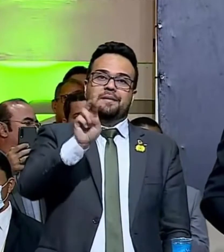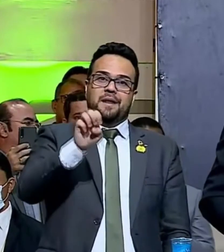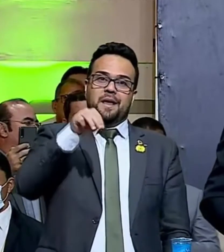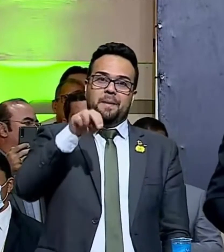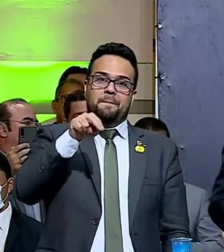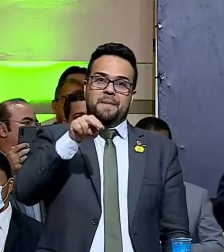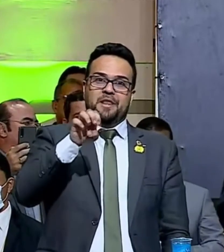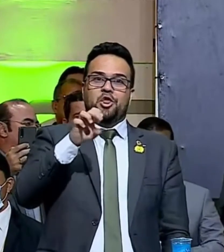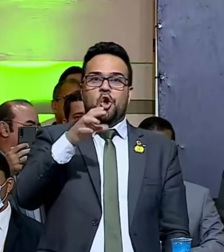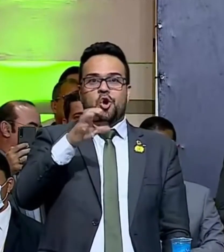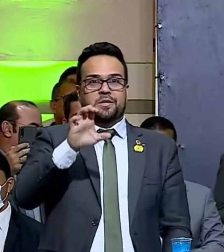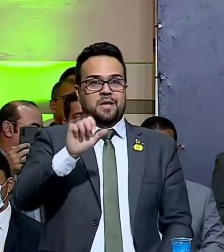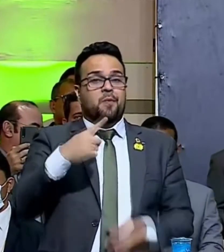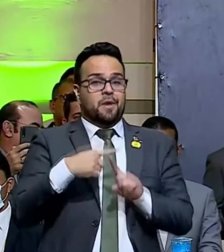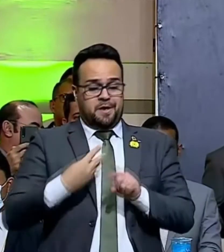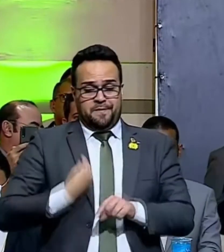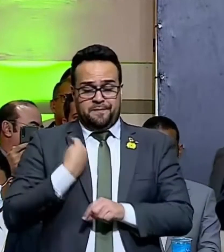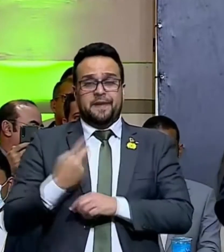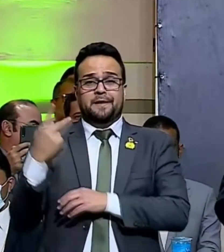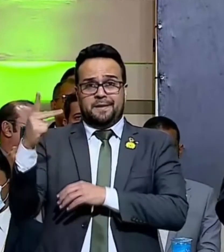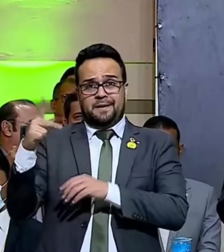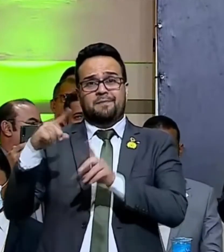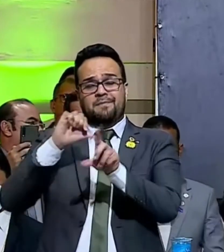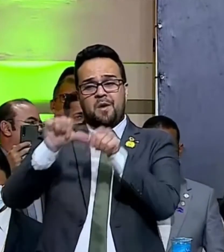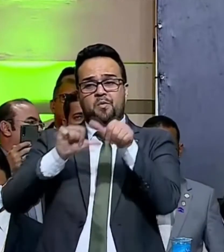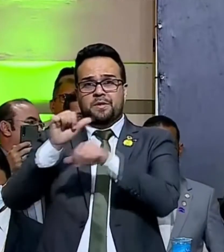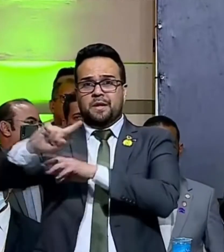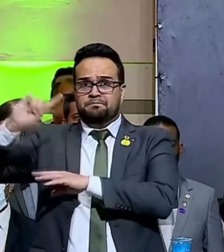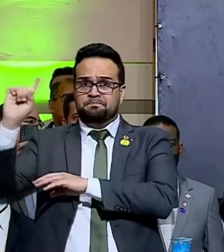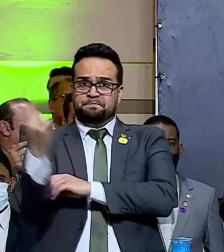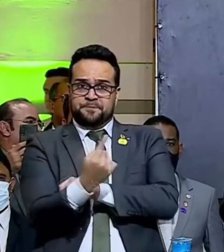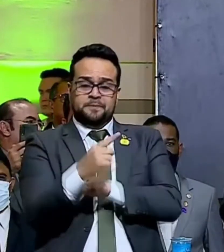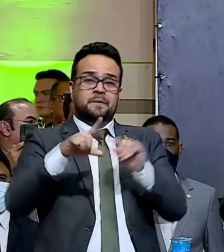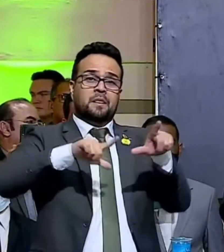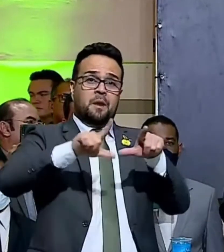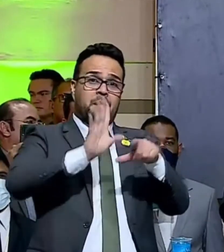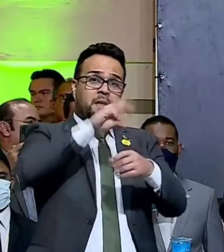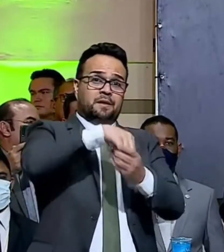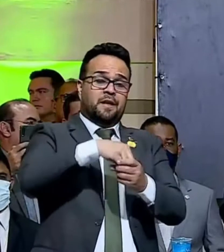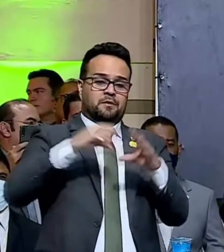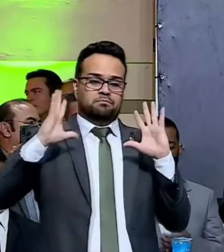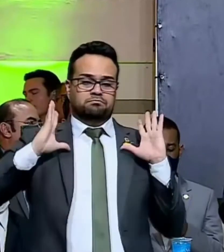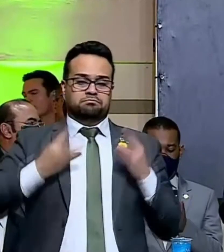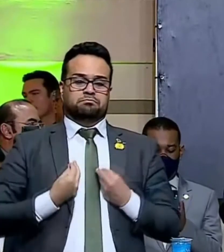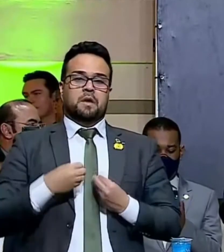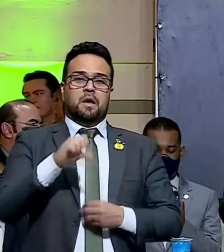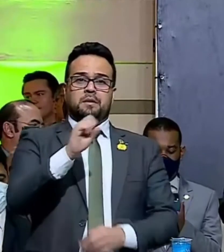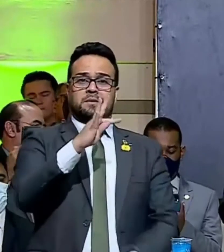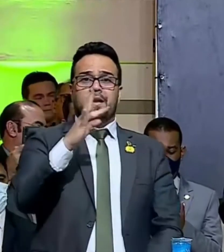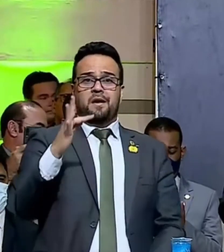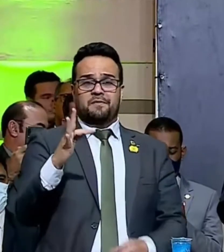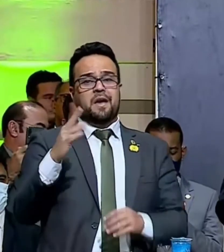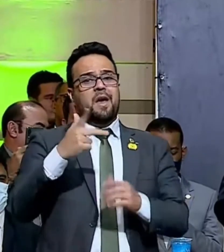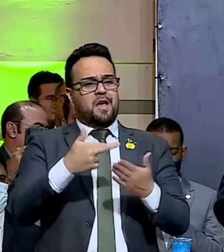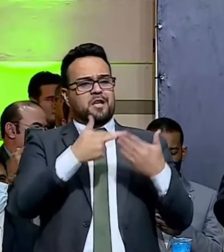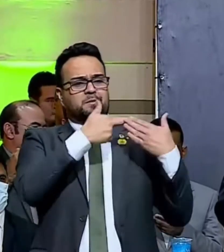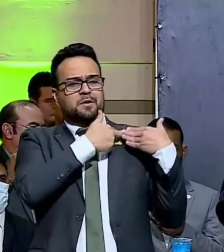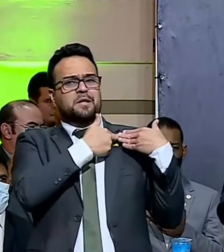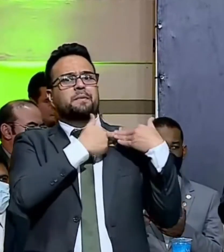vida dele também vai mudar. As suas responsabilidades serão